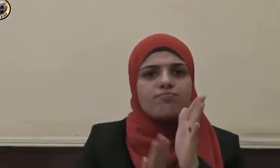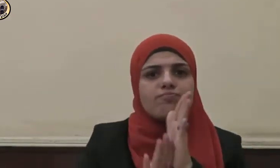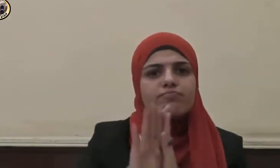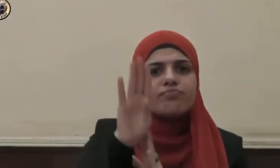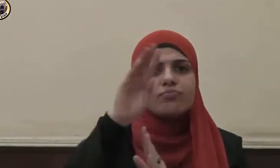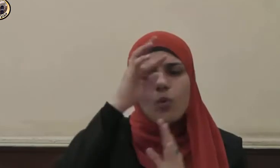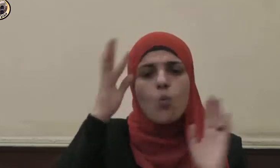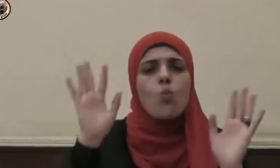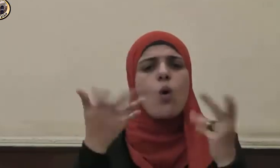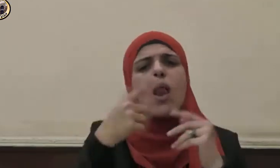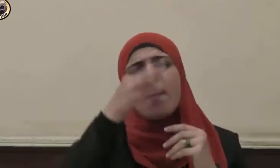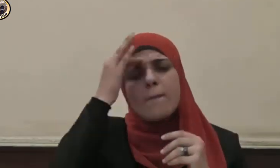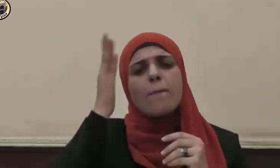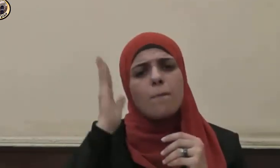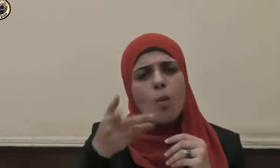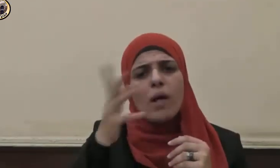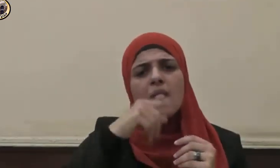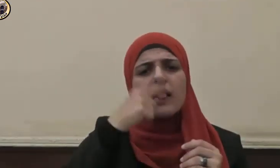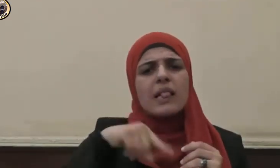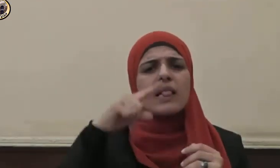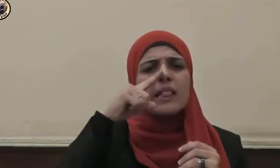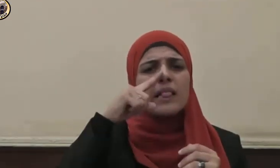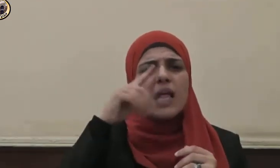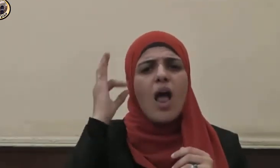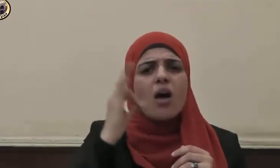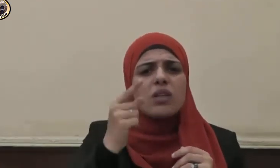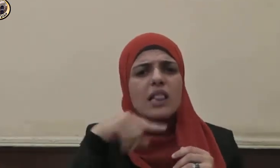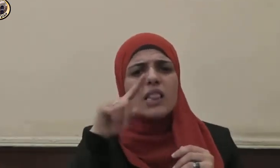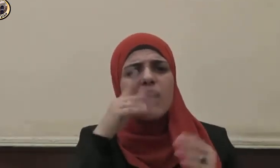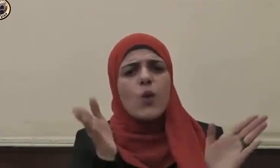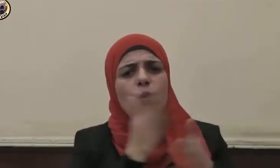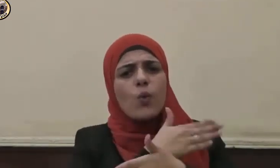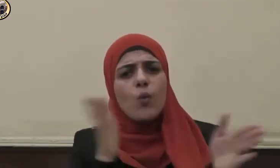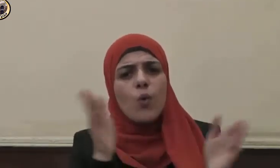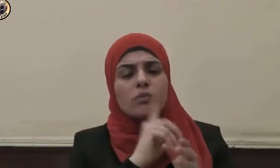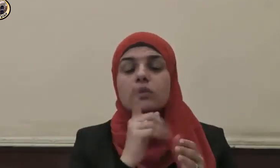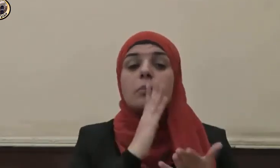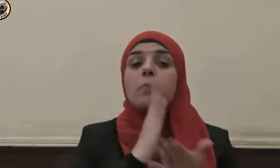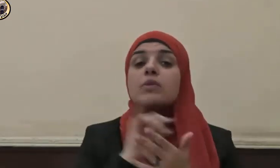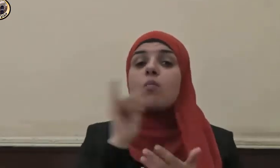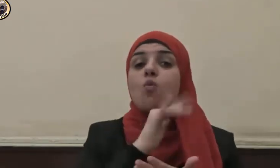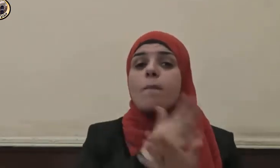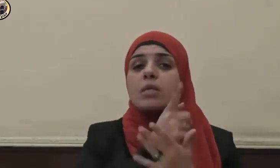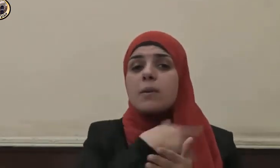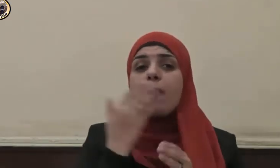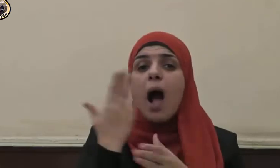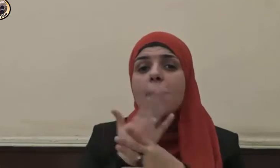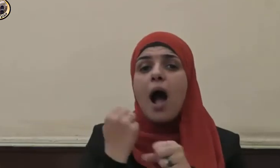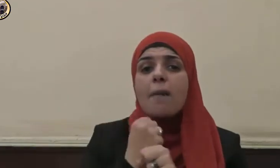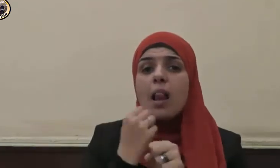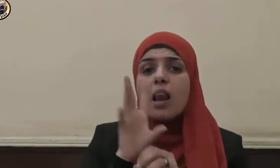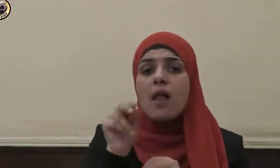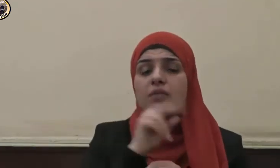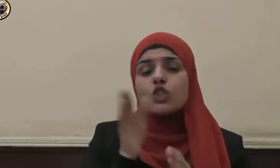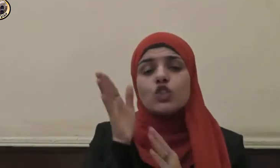لم تكن تدين بدين أصلا لأن هذه السنن لا